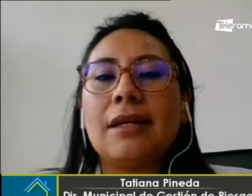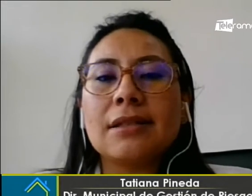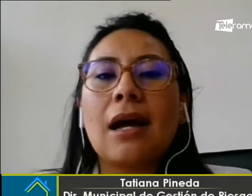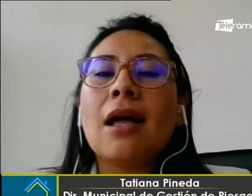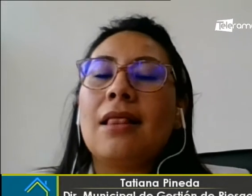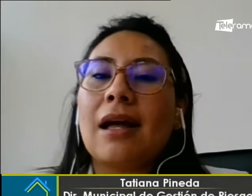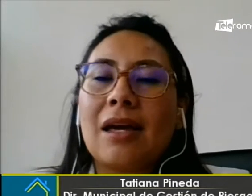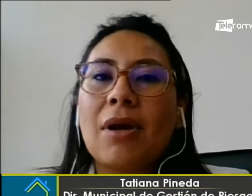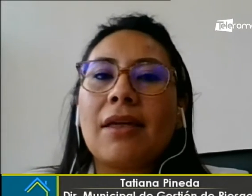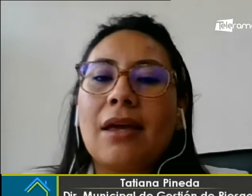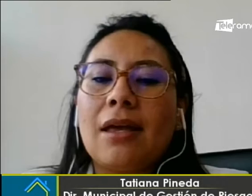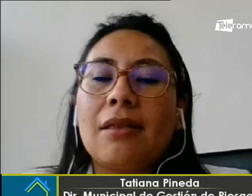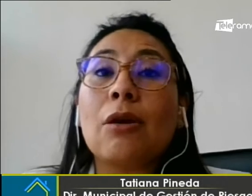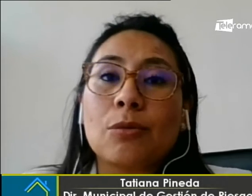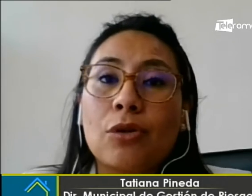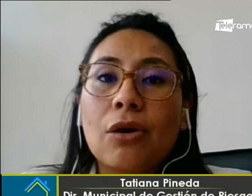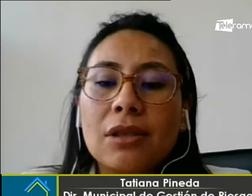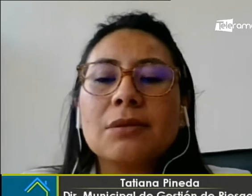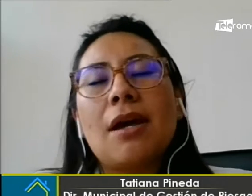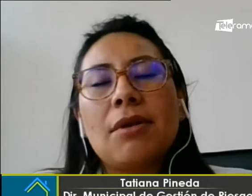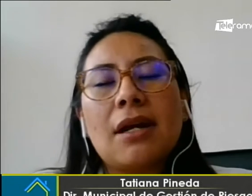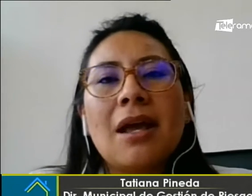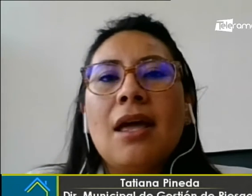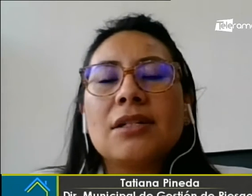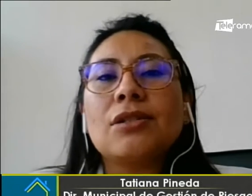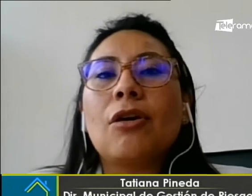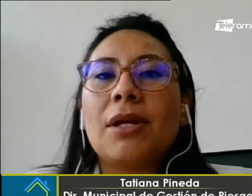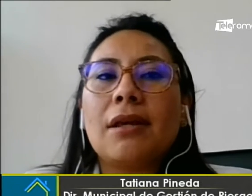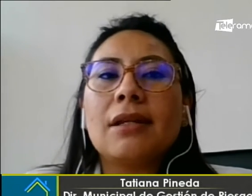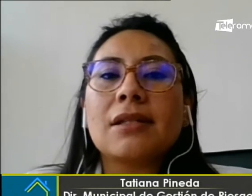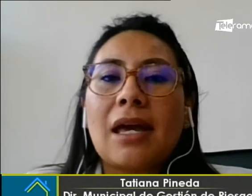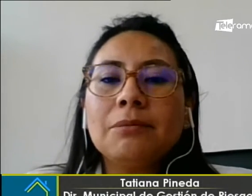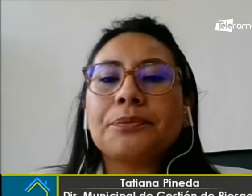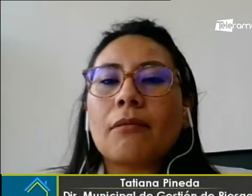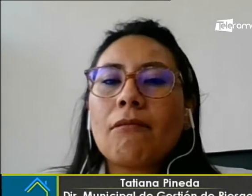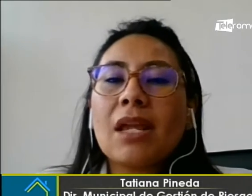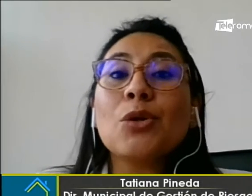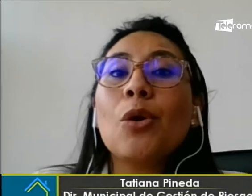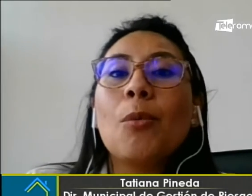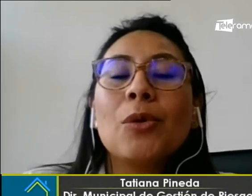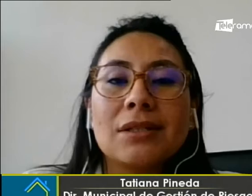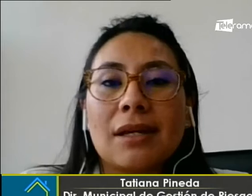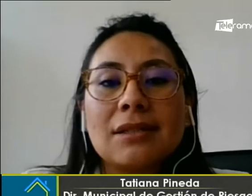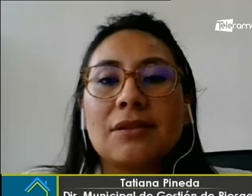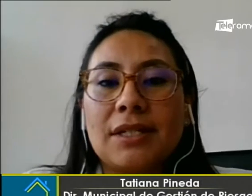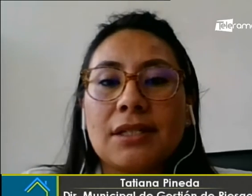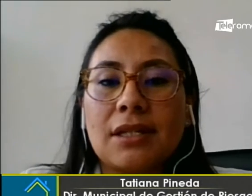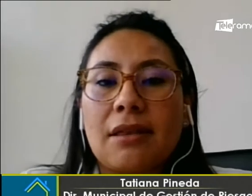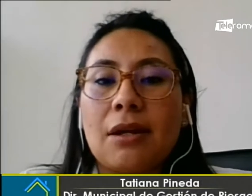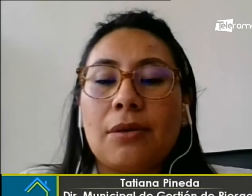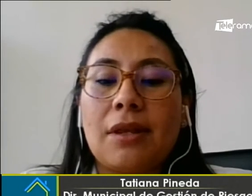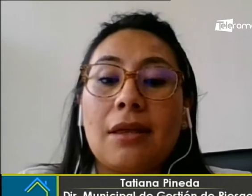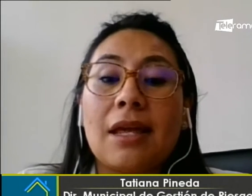se realiza la quema de los monigotes para evitar estos inconvenientes que son comunes en estas